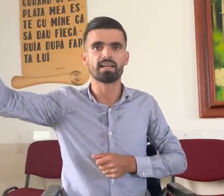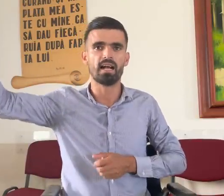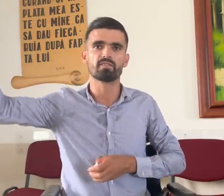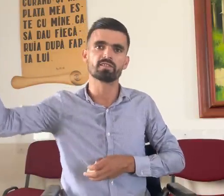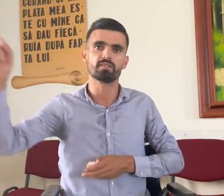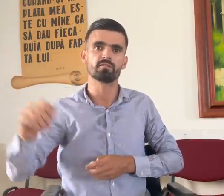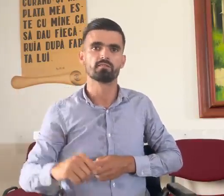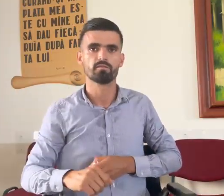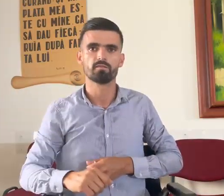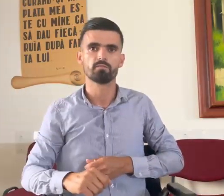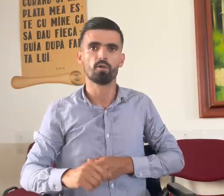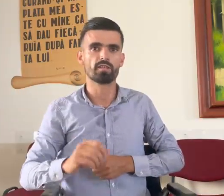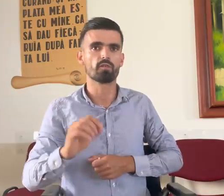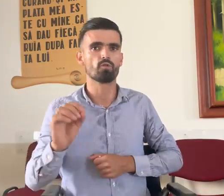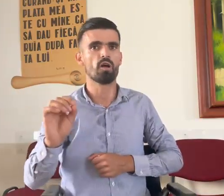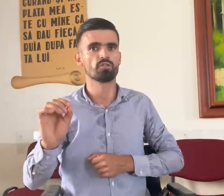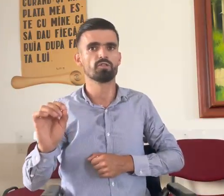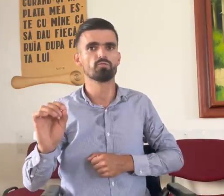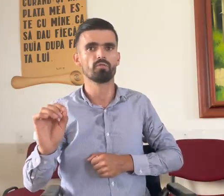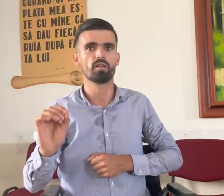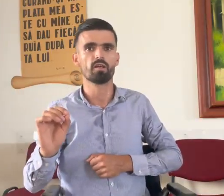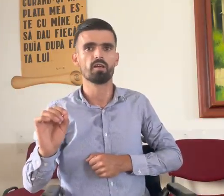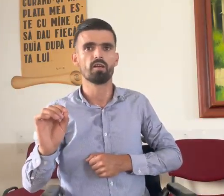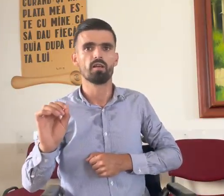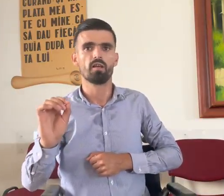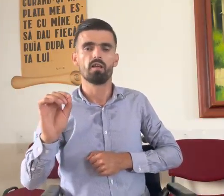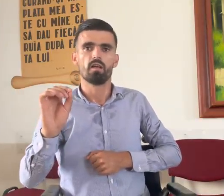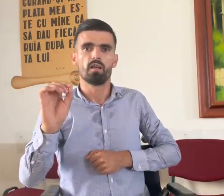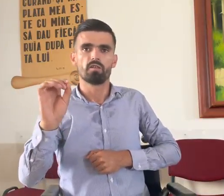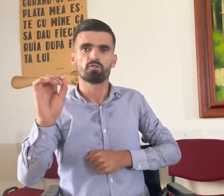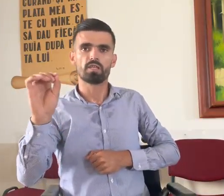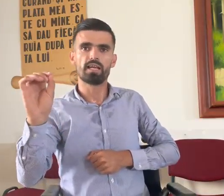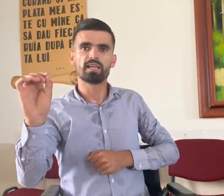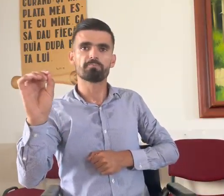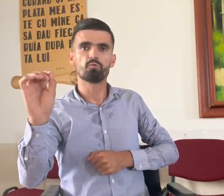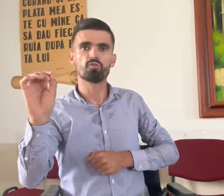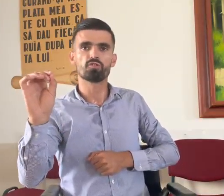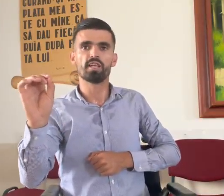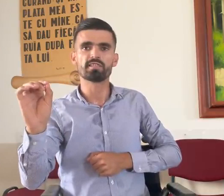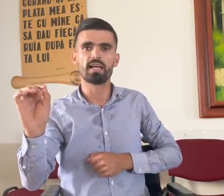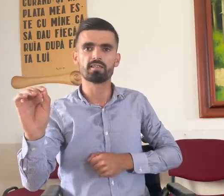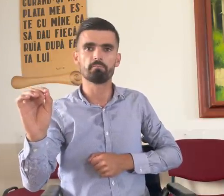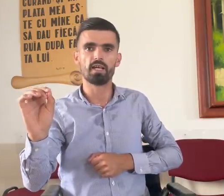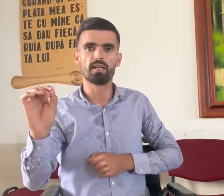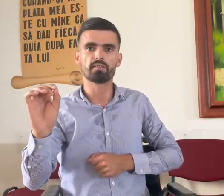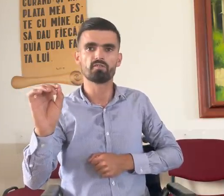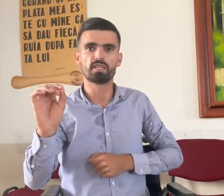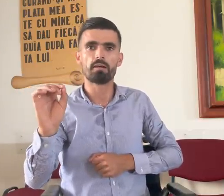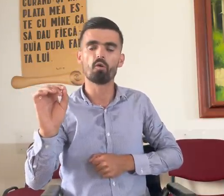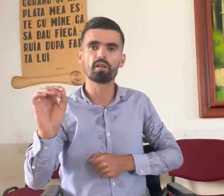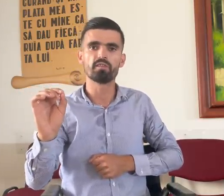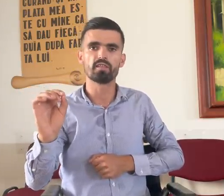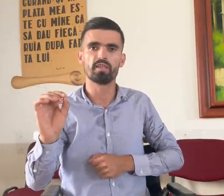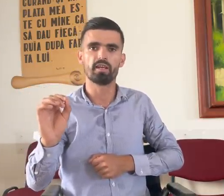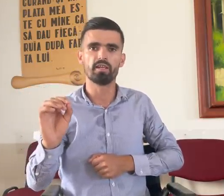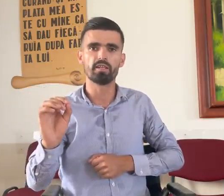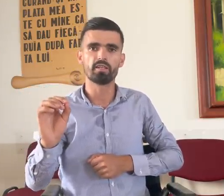acasă. Poate-l cunoașteți unul. Și el a spus, ce s-a întâmplat? Zic, am o criză de rinichi